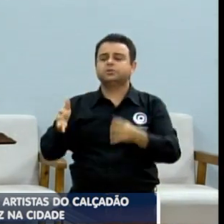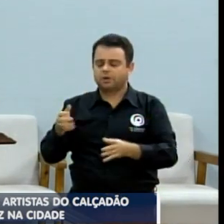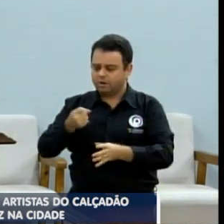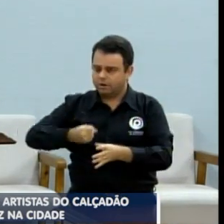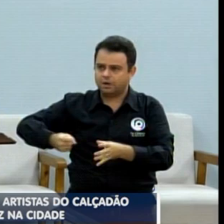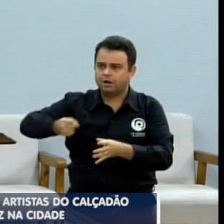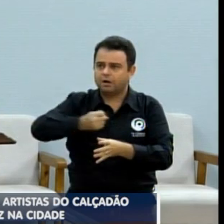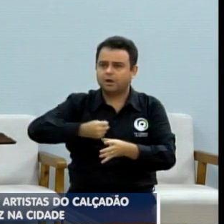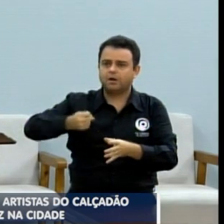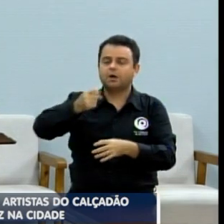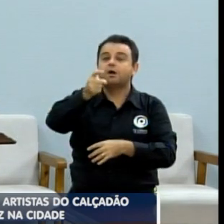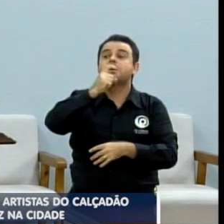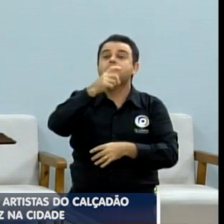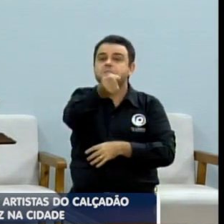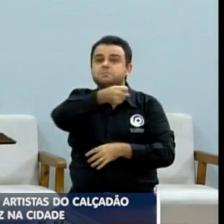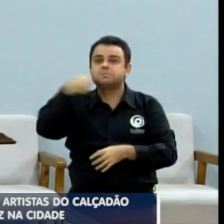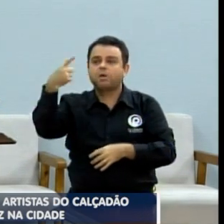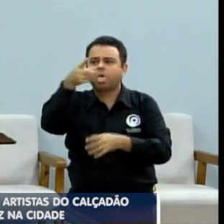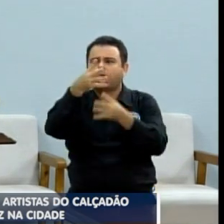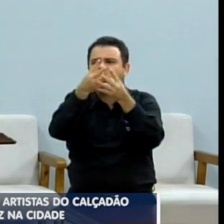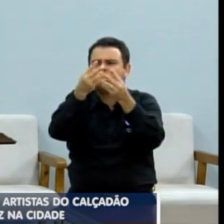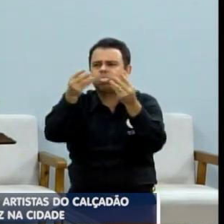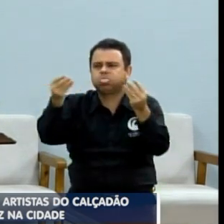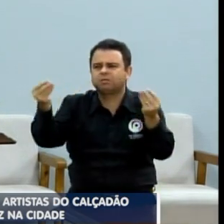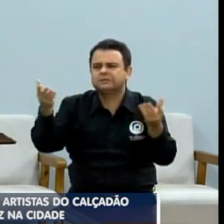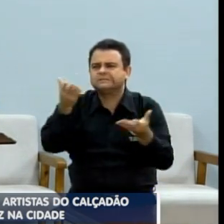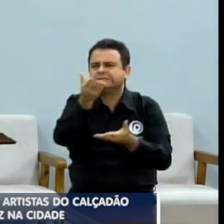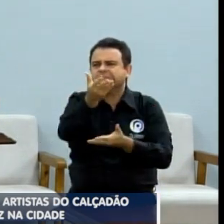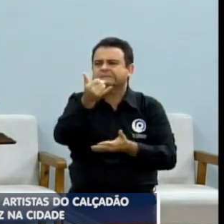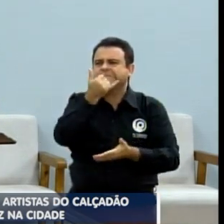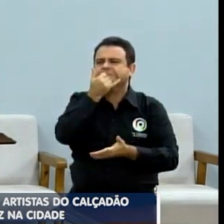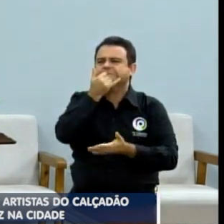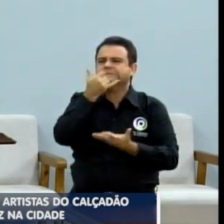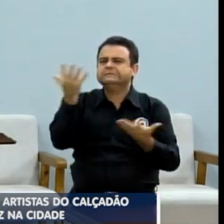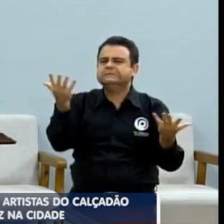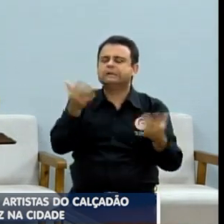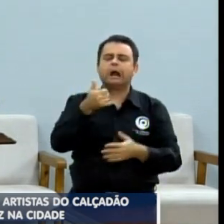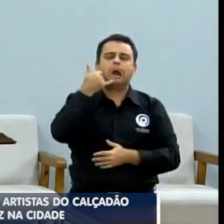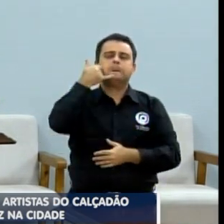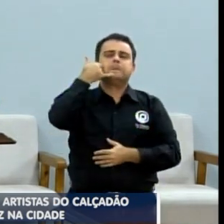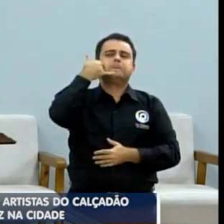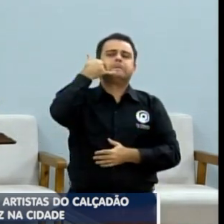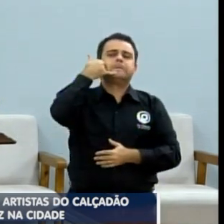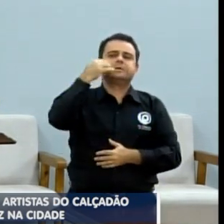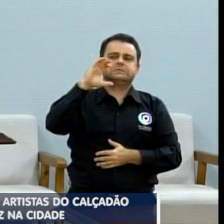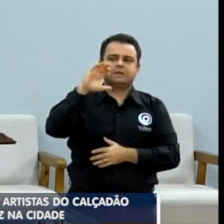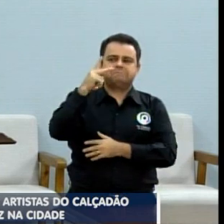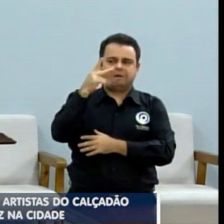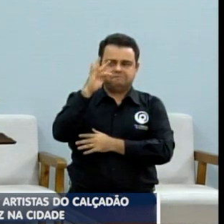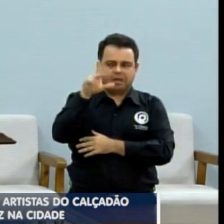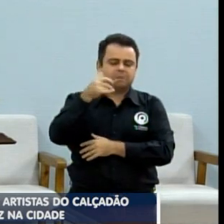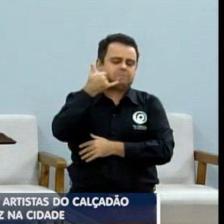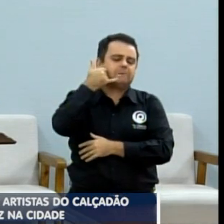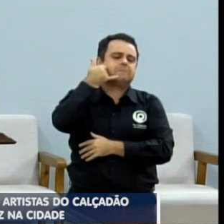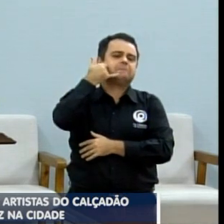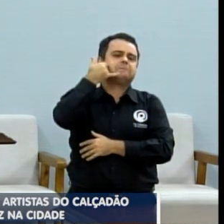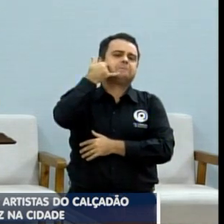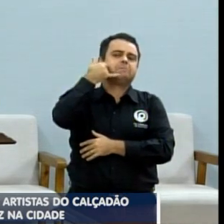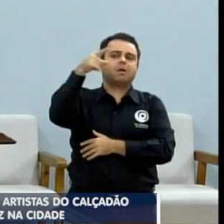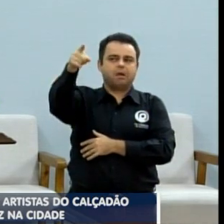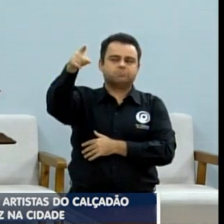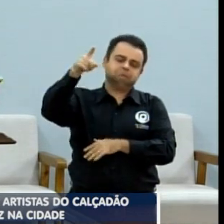descongelado, estragado. E aí? Ah, eu vou fazer o contato com a CPFL, eles vão emitir ali um